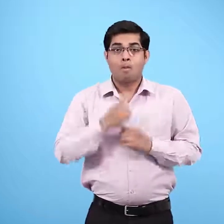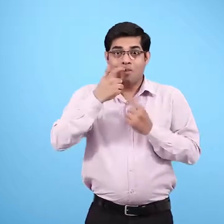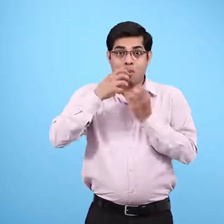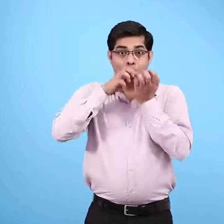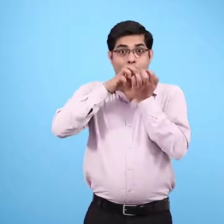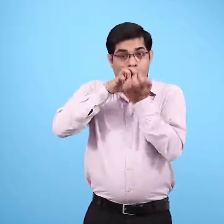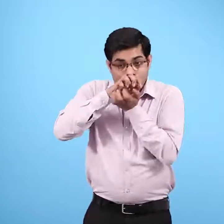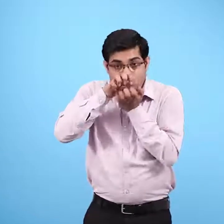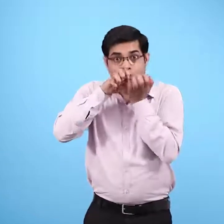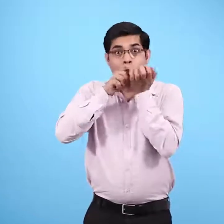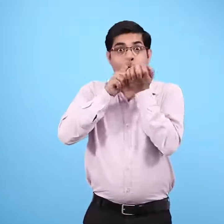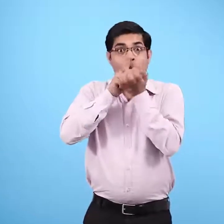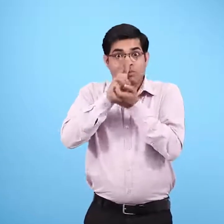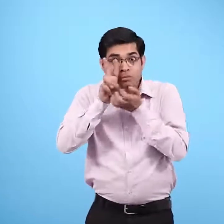और तीस बत्तिस बार चबाओ